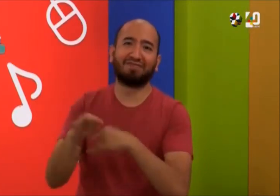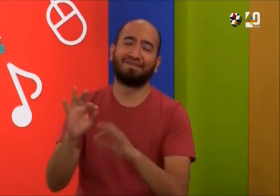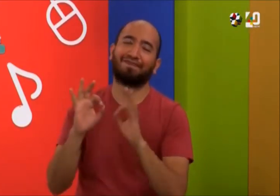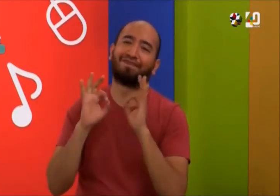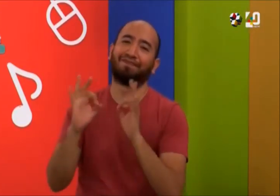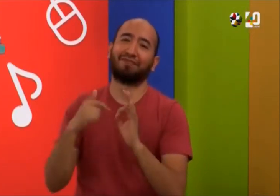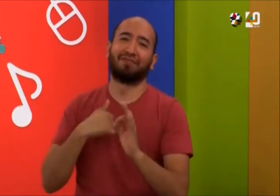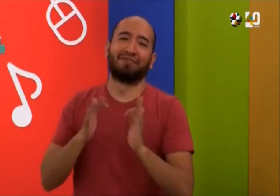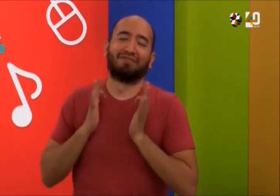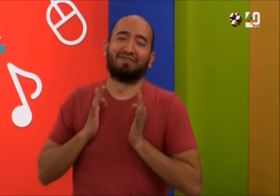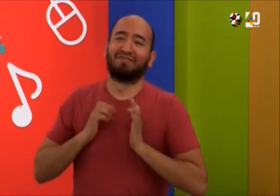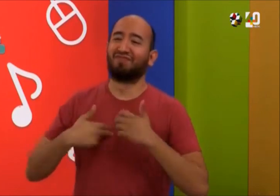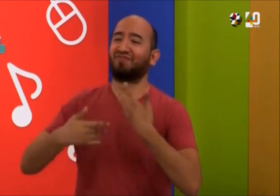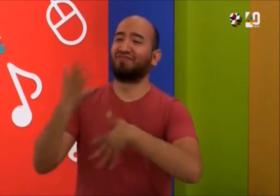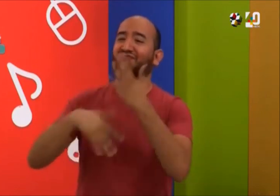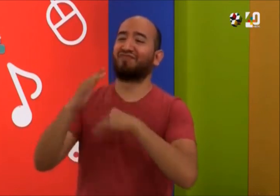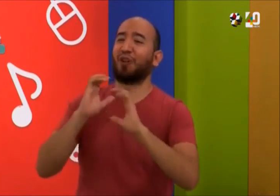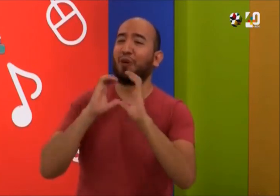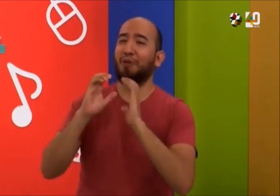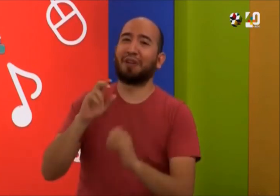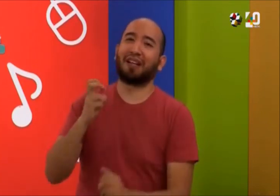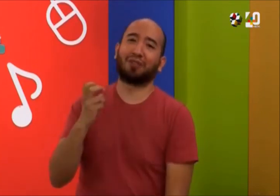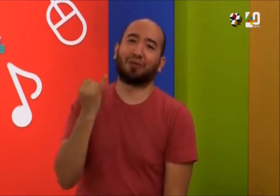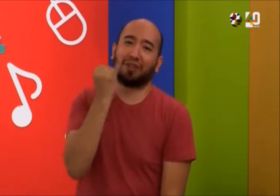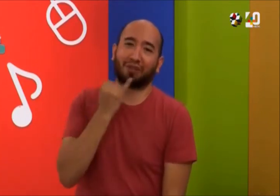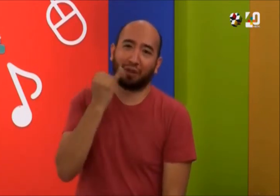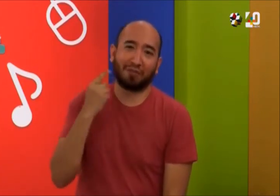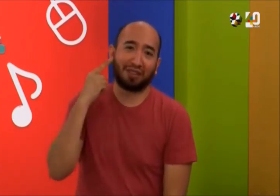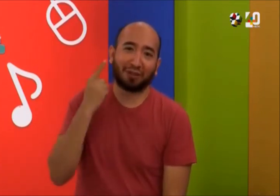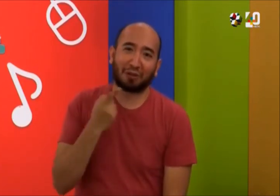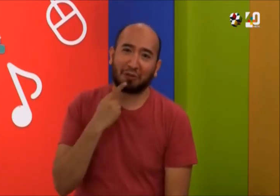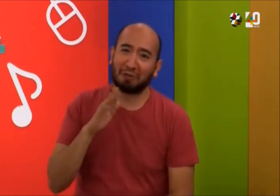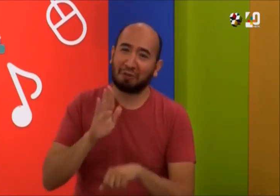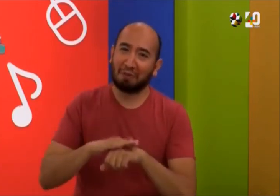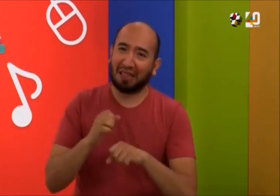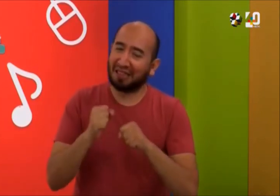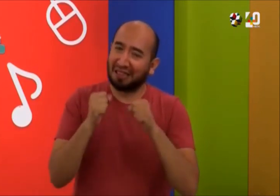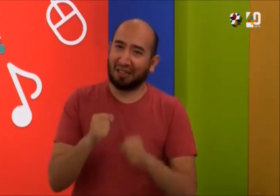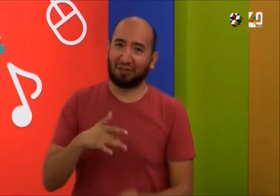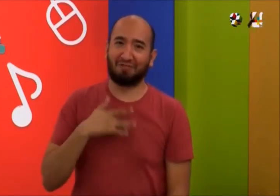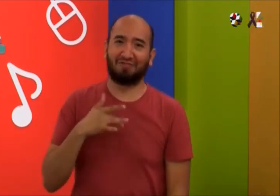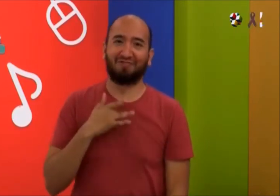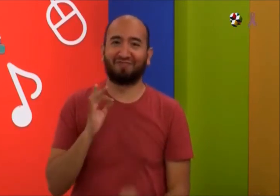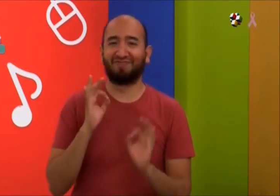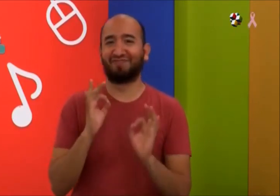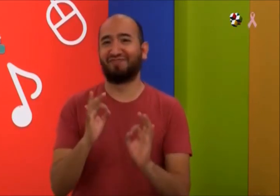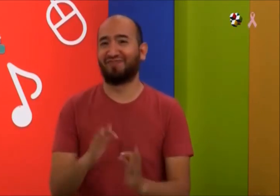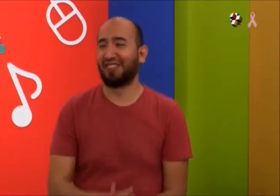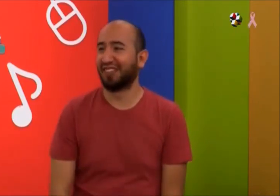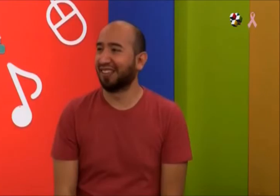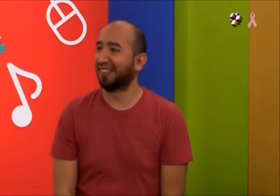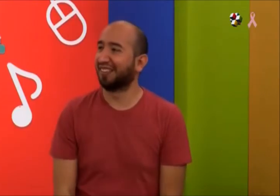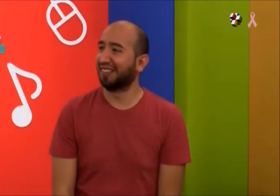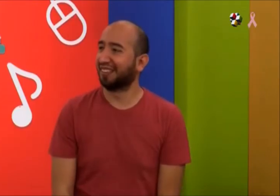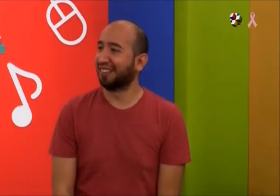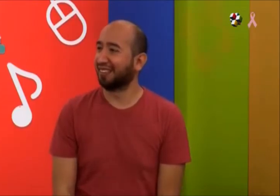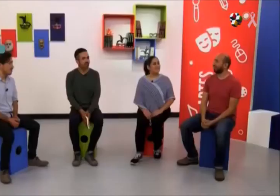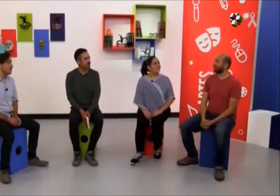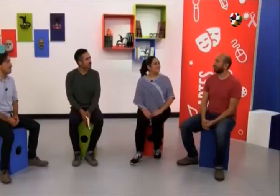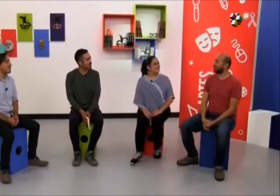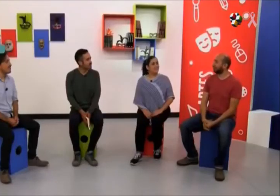con los sordos me siento mucho mejor. siento más cómodo comunicándome con mi idioma. Con el idioma de los sordos, me siento mucho más seguro.